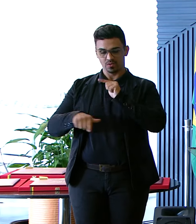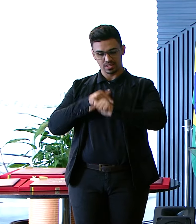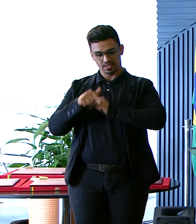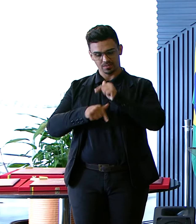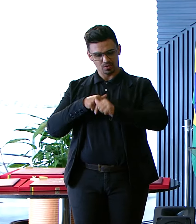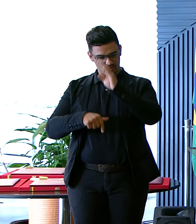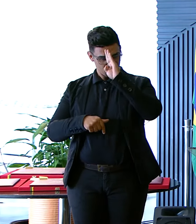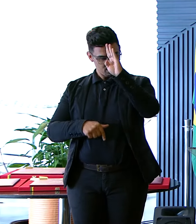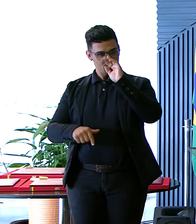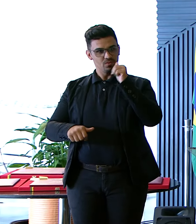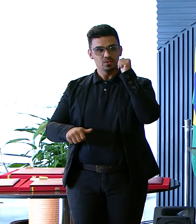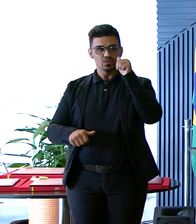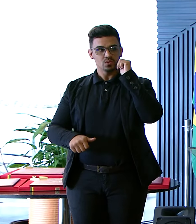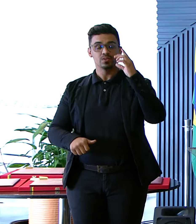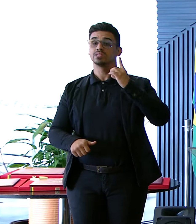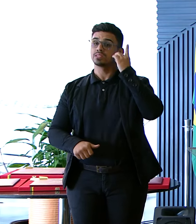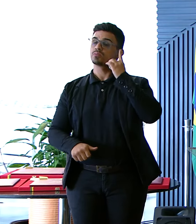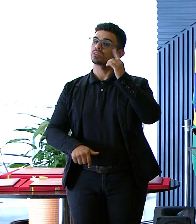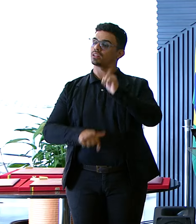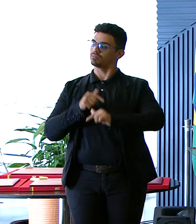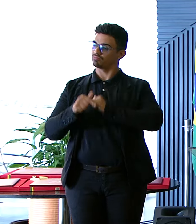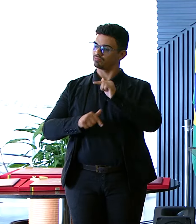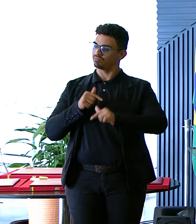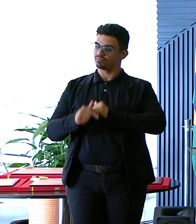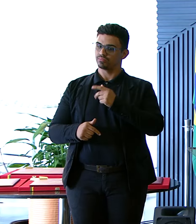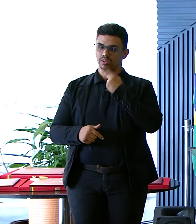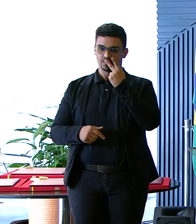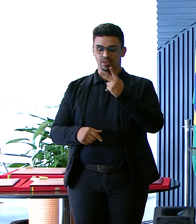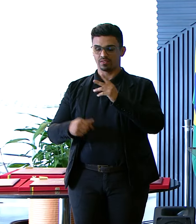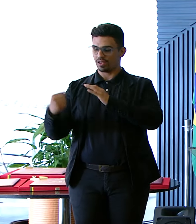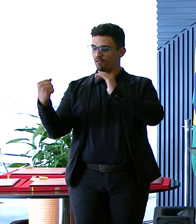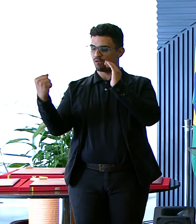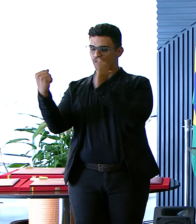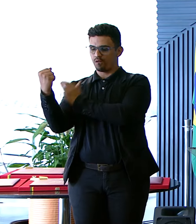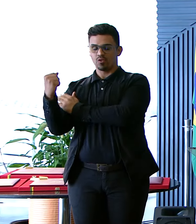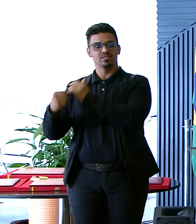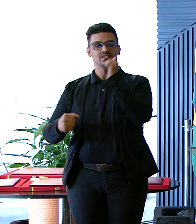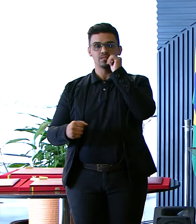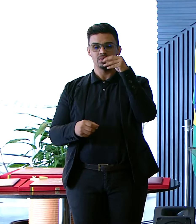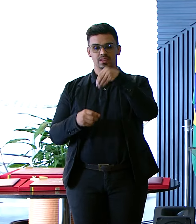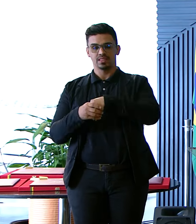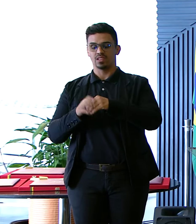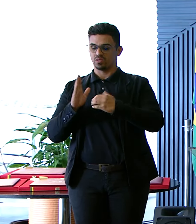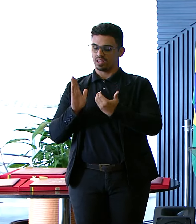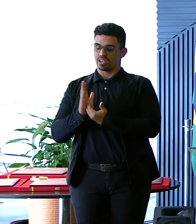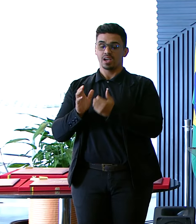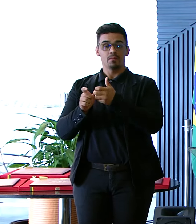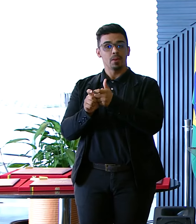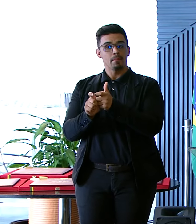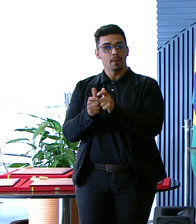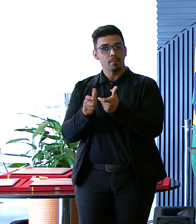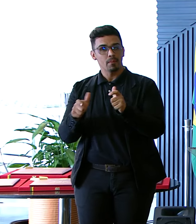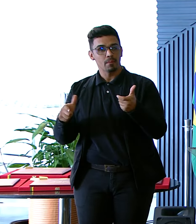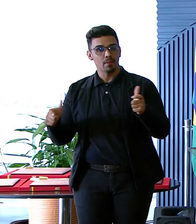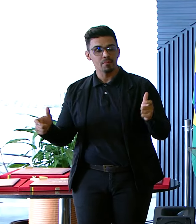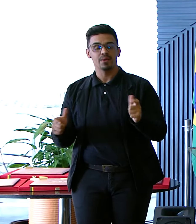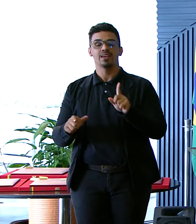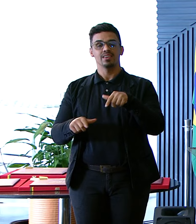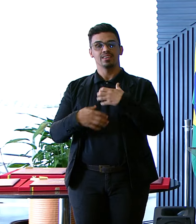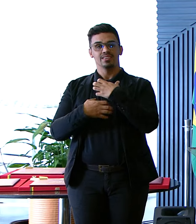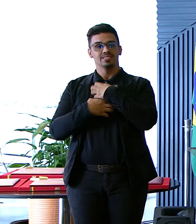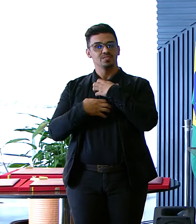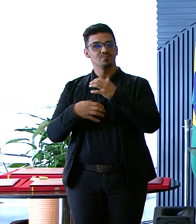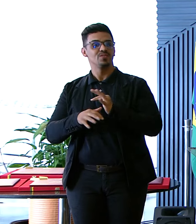deputadas Mulheres Aqui Ele dizia muito Que a força feminina Crescia dentro Da Câmara E que ele ficava Muito feliz